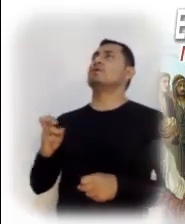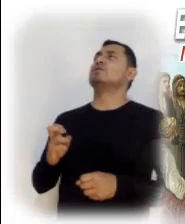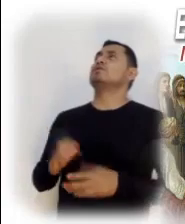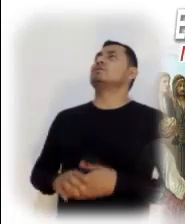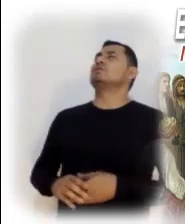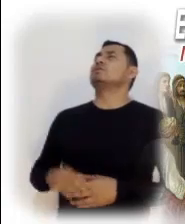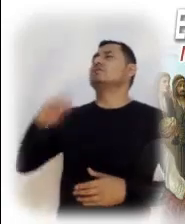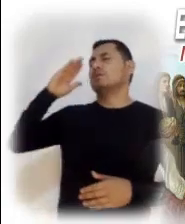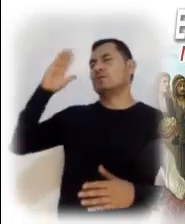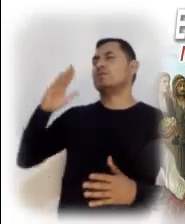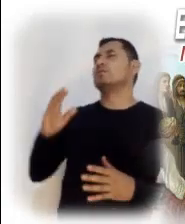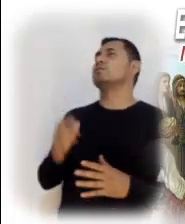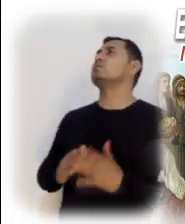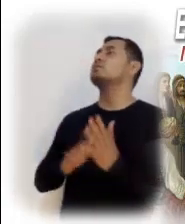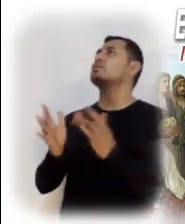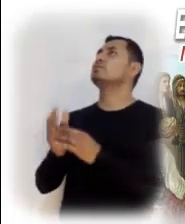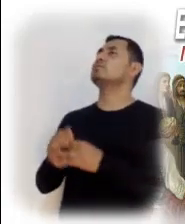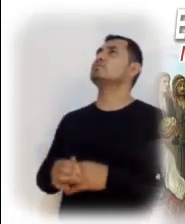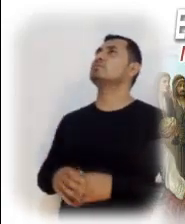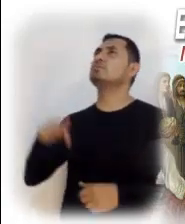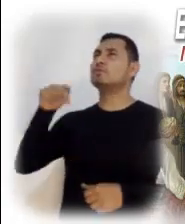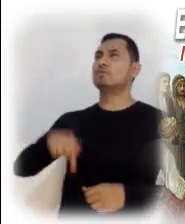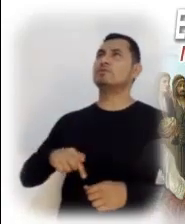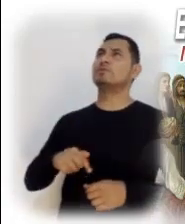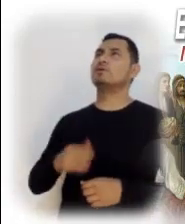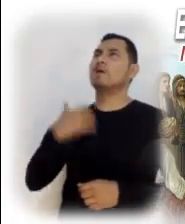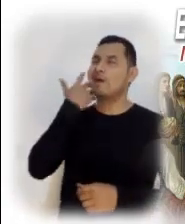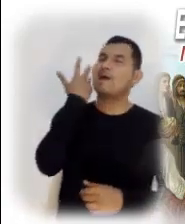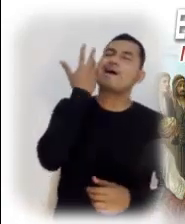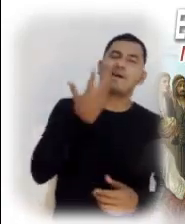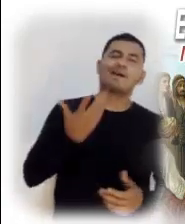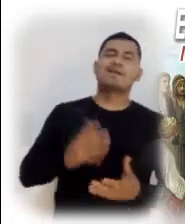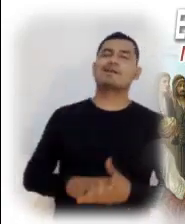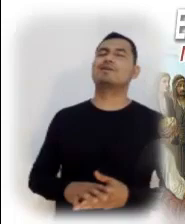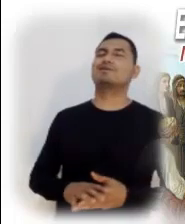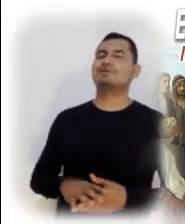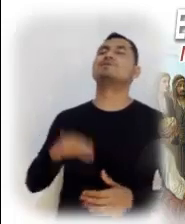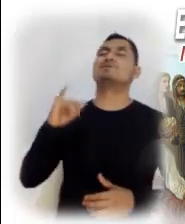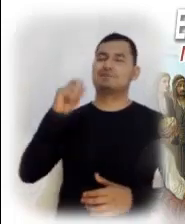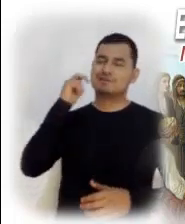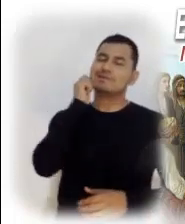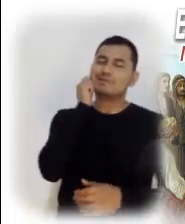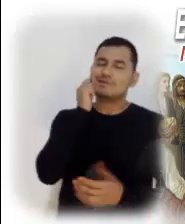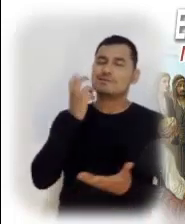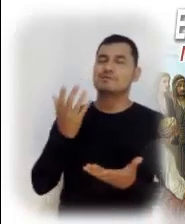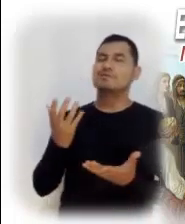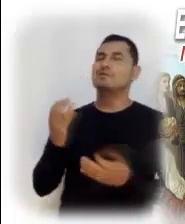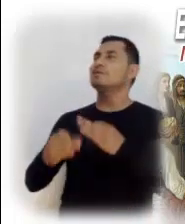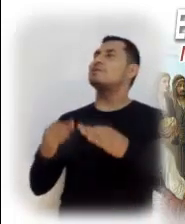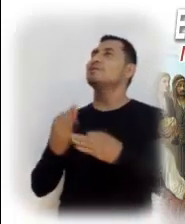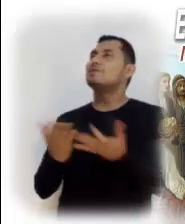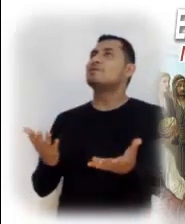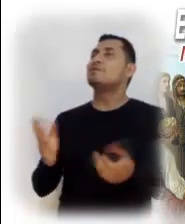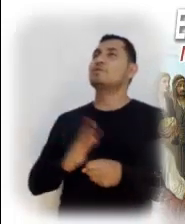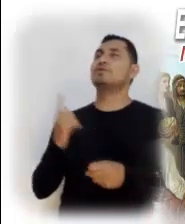Tú eres mi luz. Hoy quiero dejar mi oscuridad y mi egoísmo. Ayúdame a descubrirte como luz.